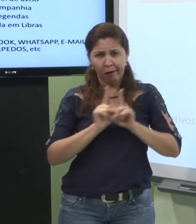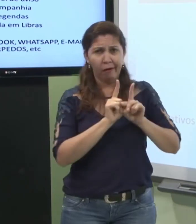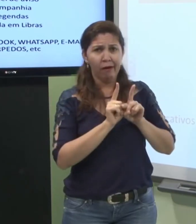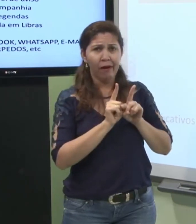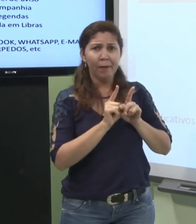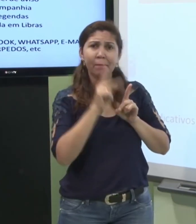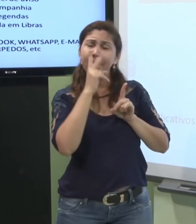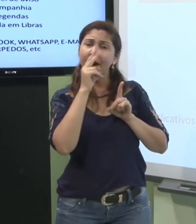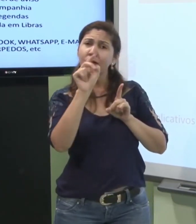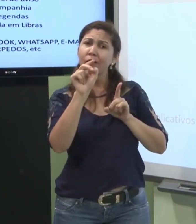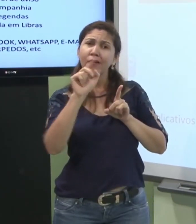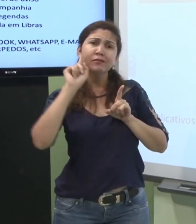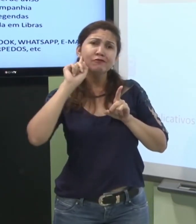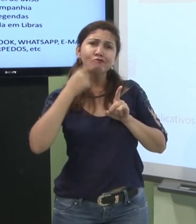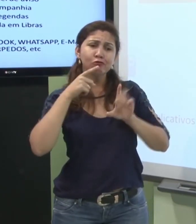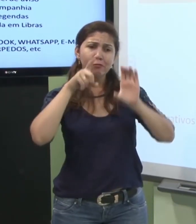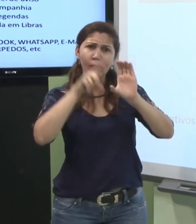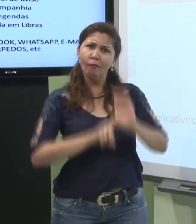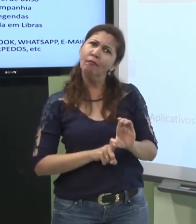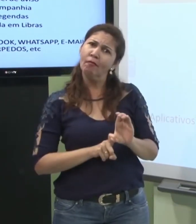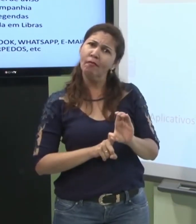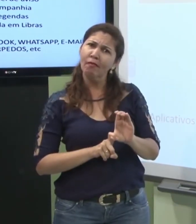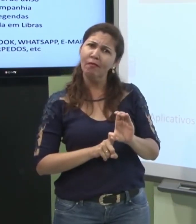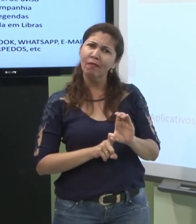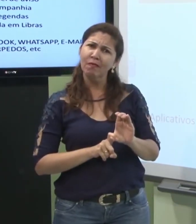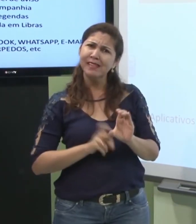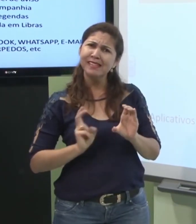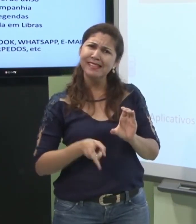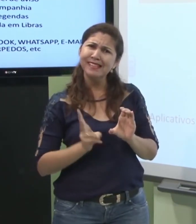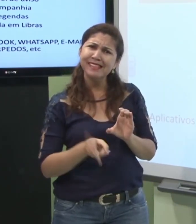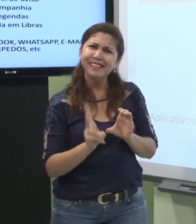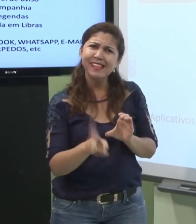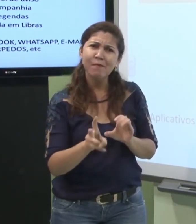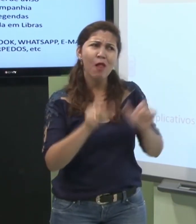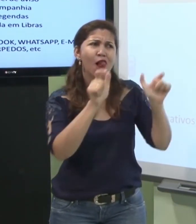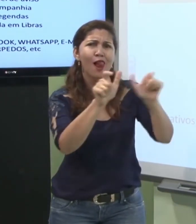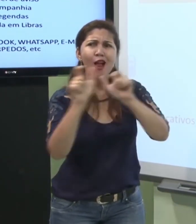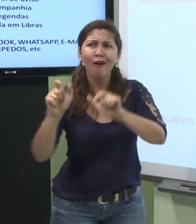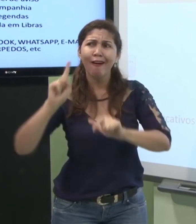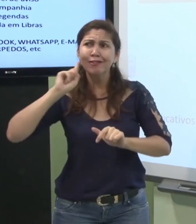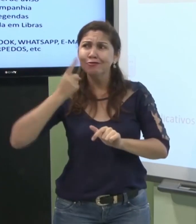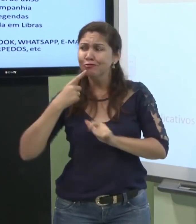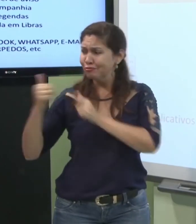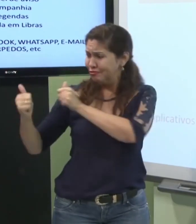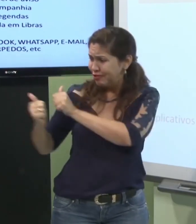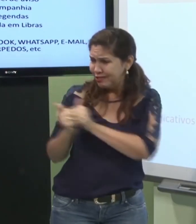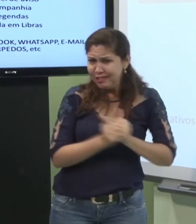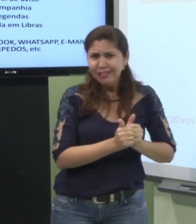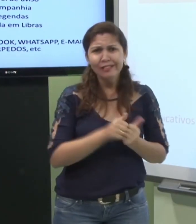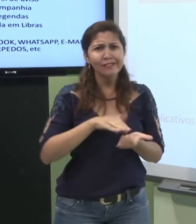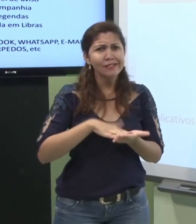dependente da família. Em todos os locais que ele ia, ele tinha que levar um intérprete, tinha que levar uma pessoa da família.